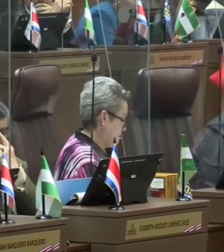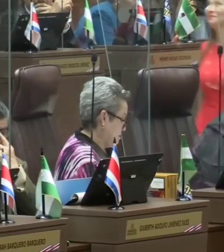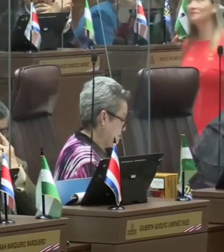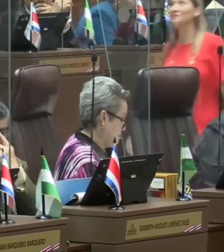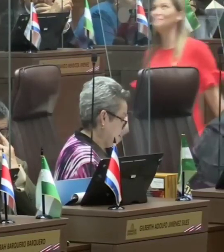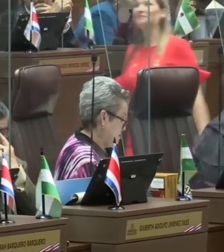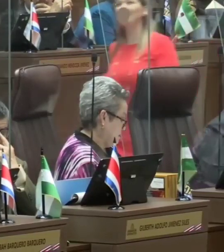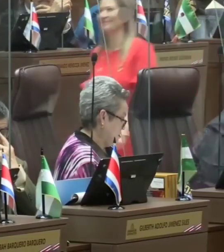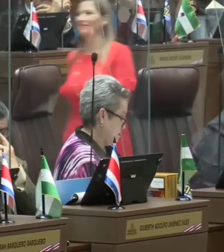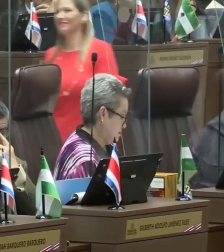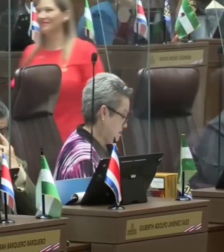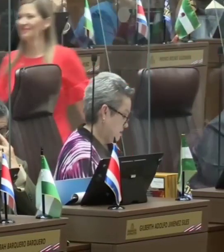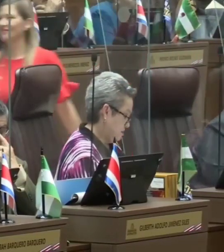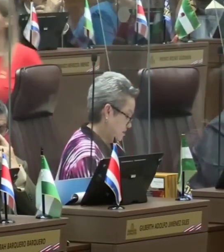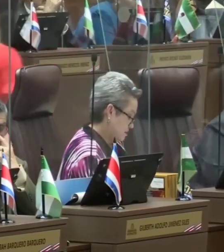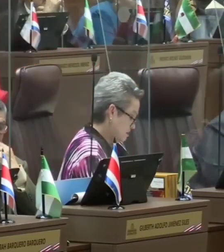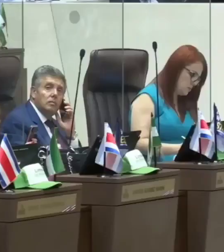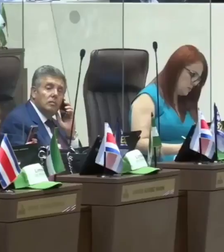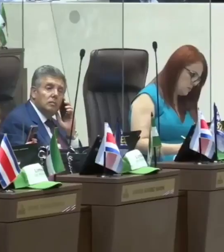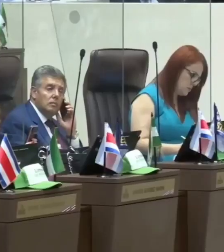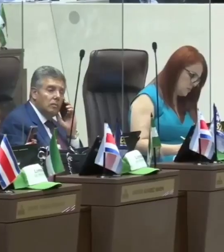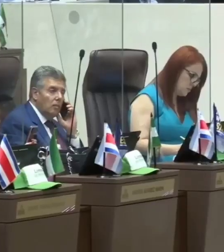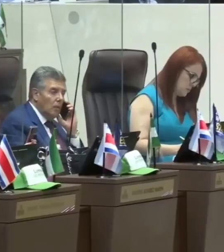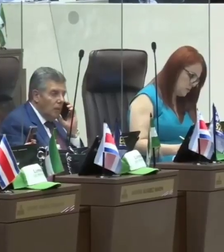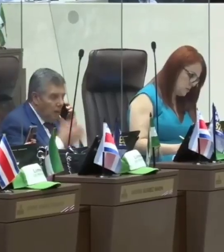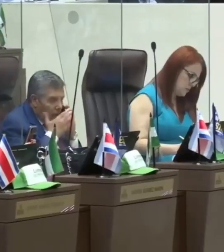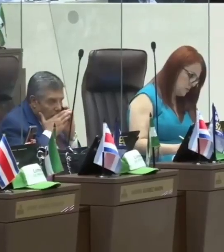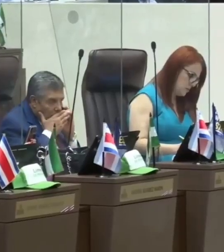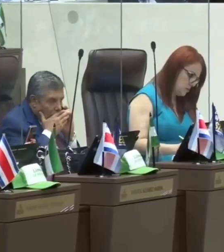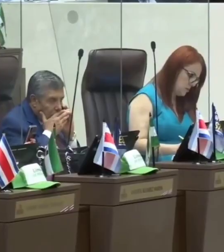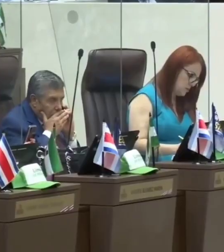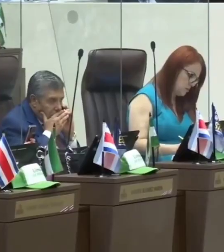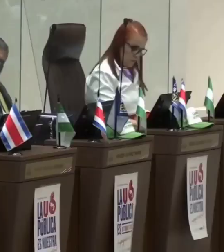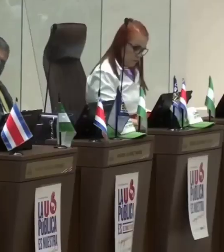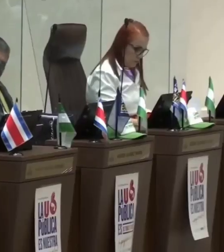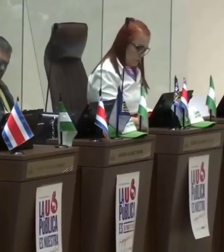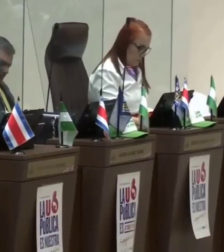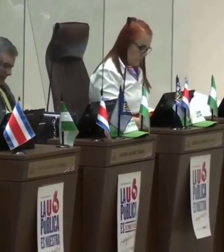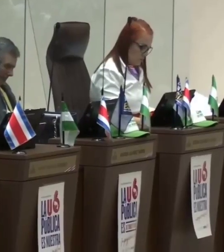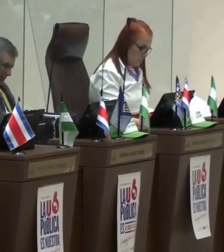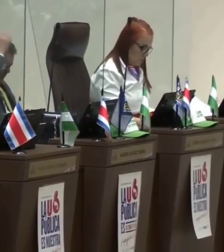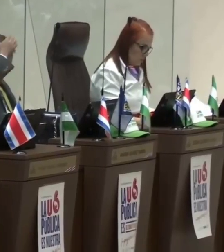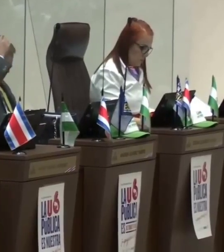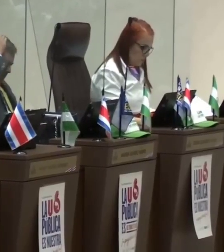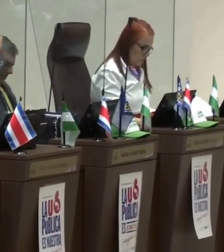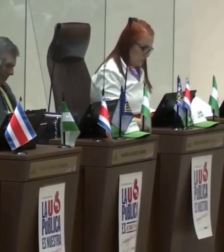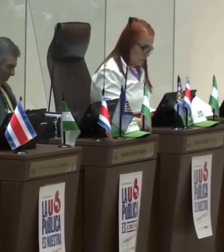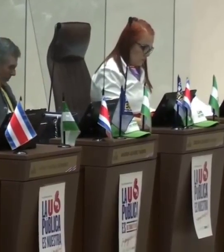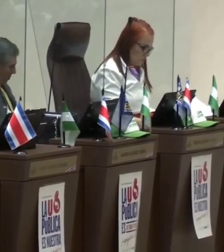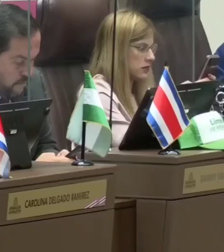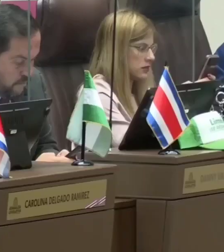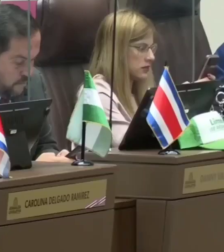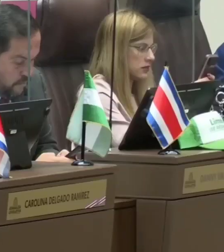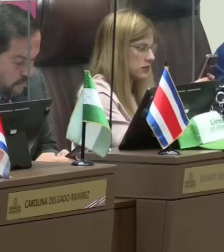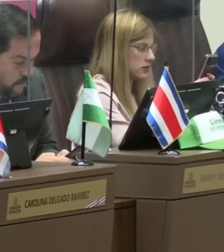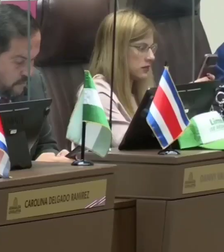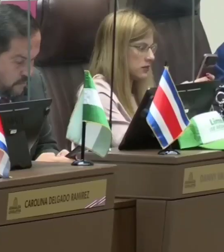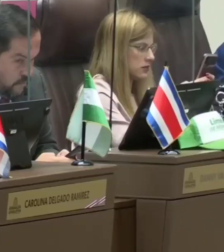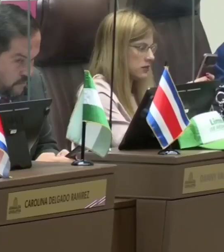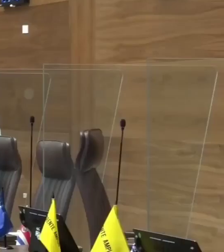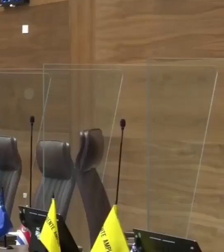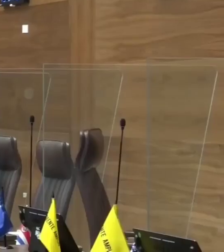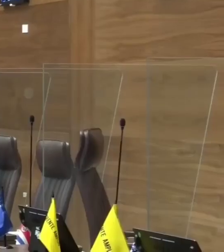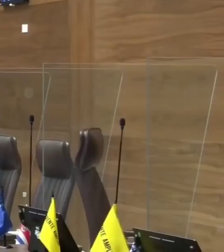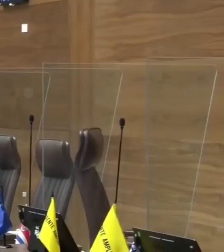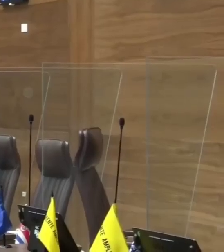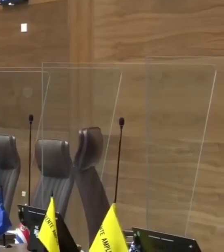Si ellos pueden convencer a 38 de esos 40, de ahí tendrán el resello. Si no, pues nosotros lograremos lo que queremos, que es que se acepte el